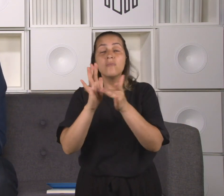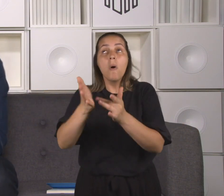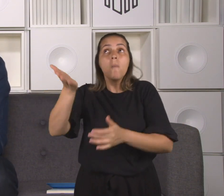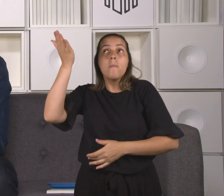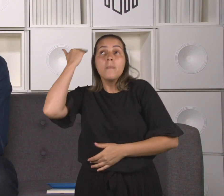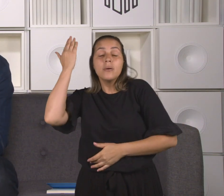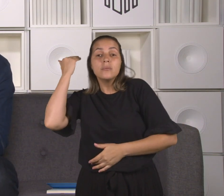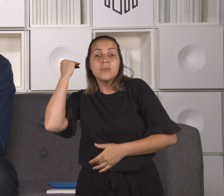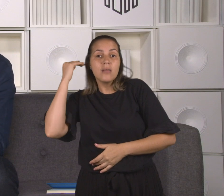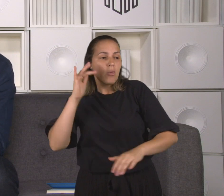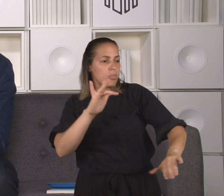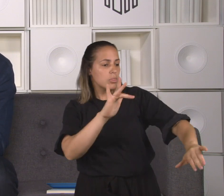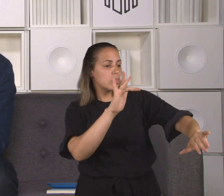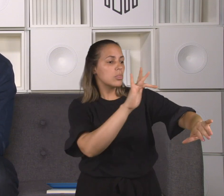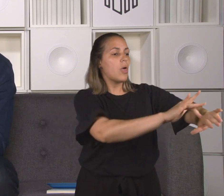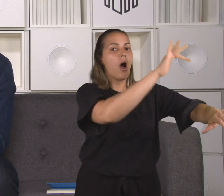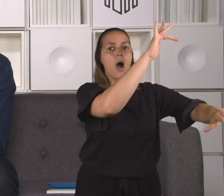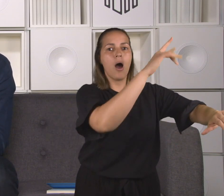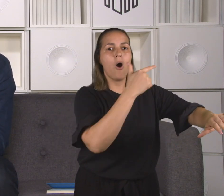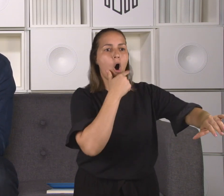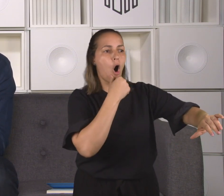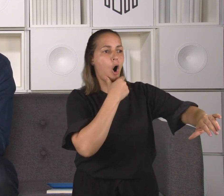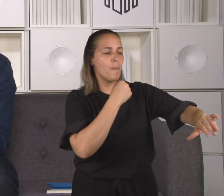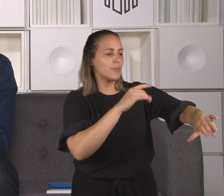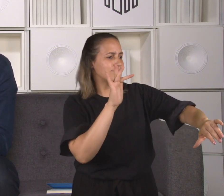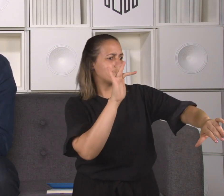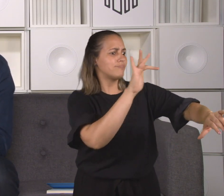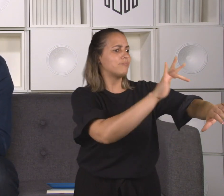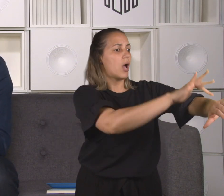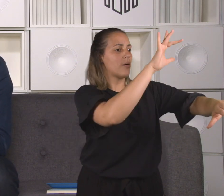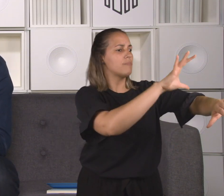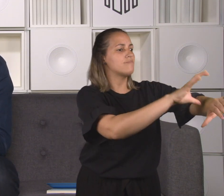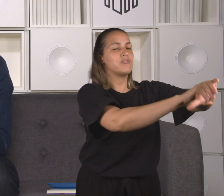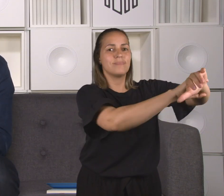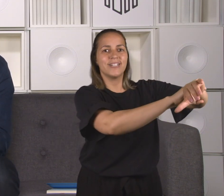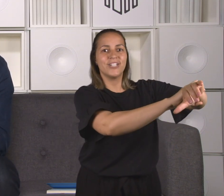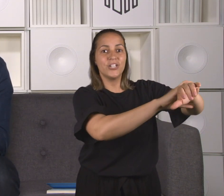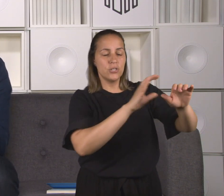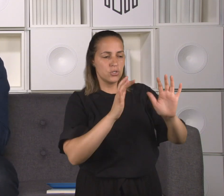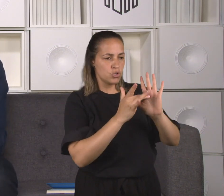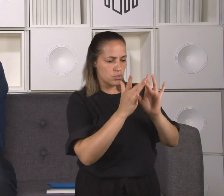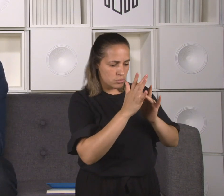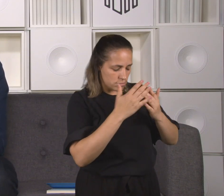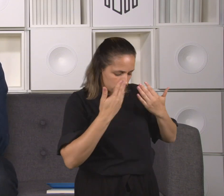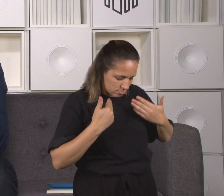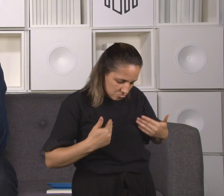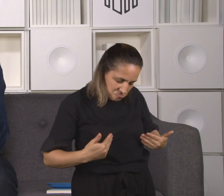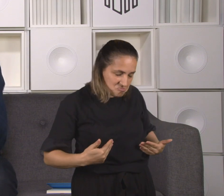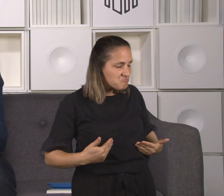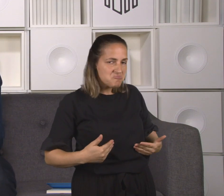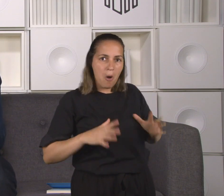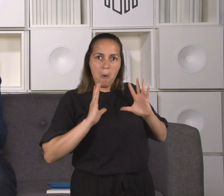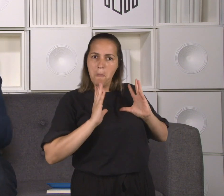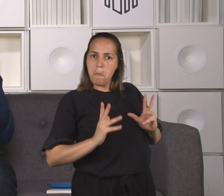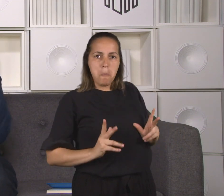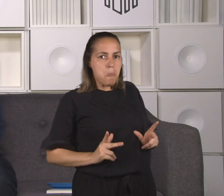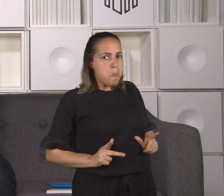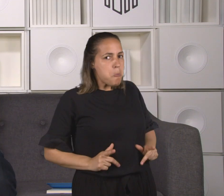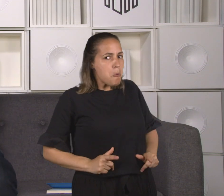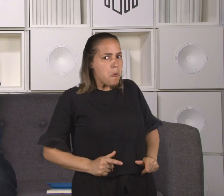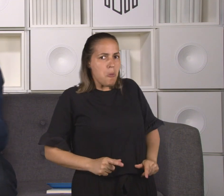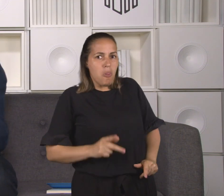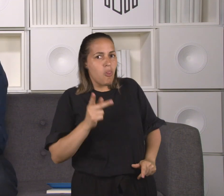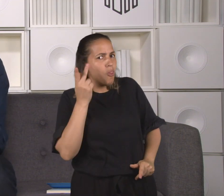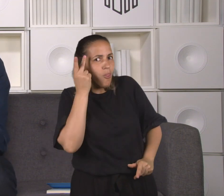fica impuro, mas é o leproso que fica puro. A obra de Jesus e esse milagre de Jesus curar um leproso e